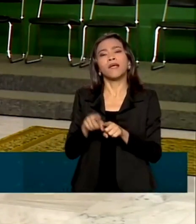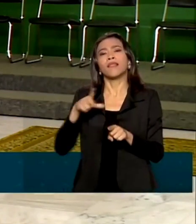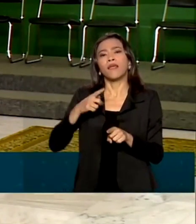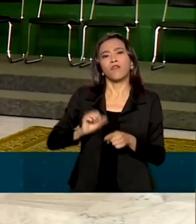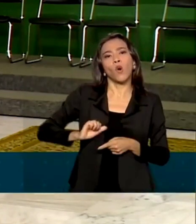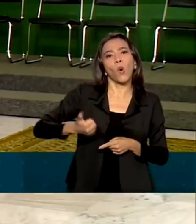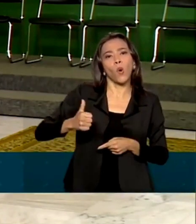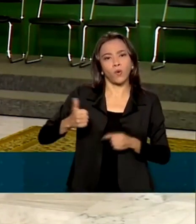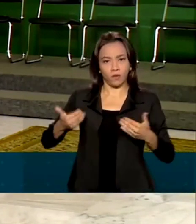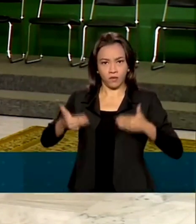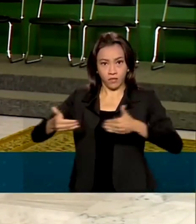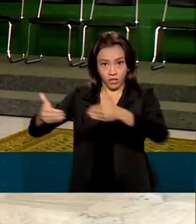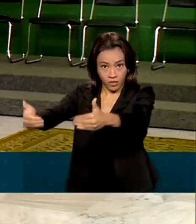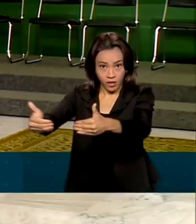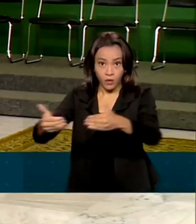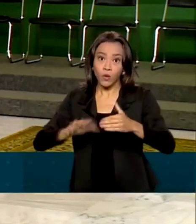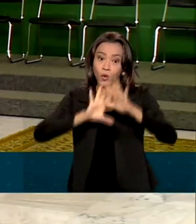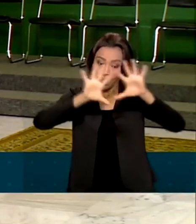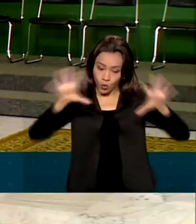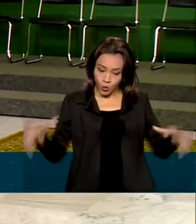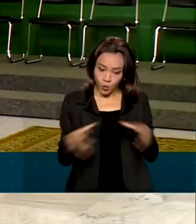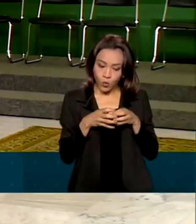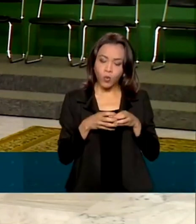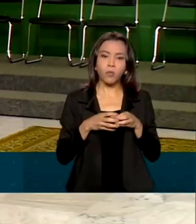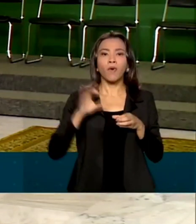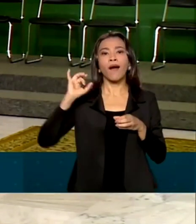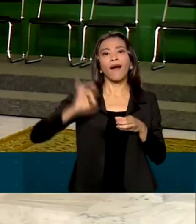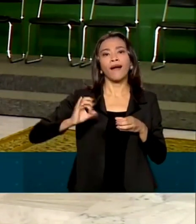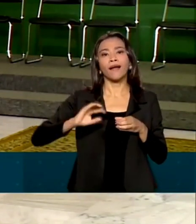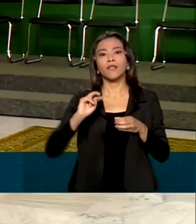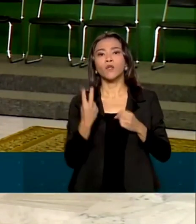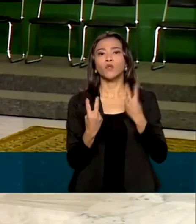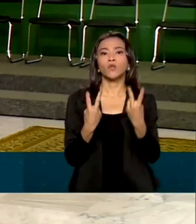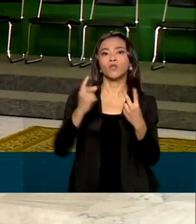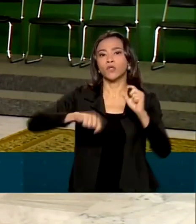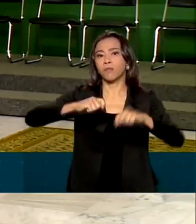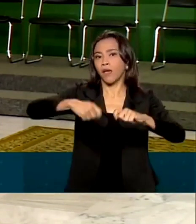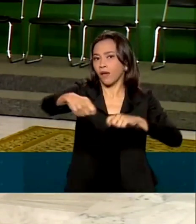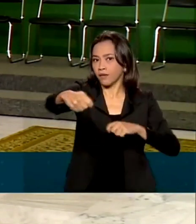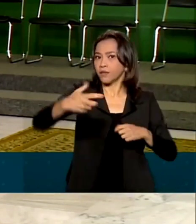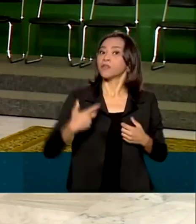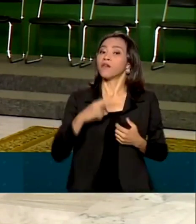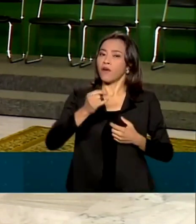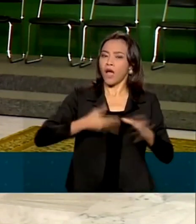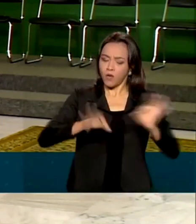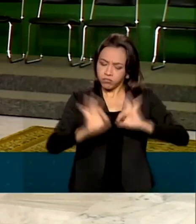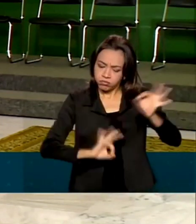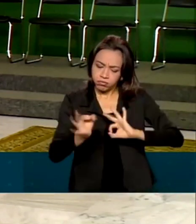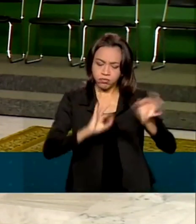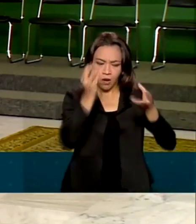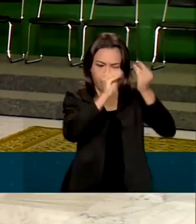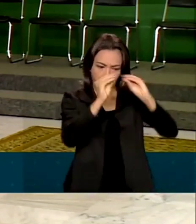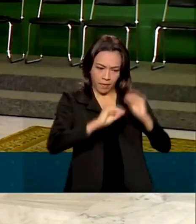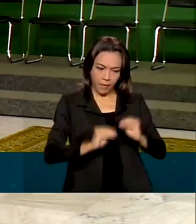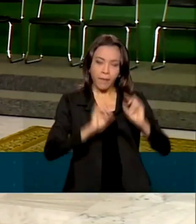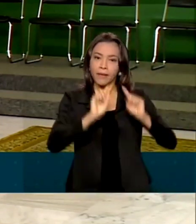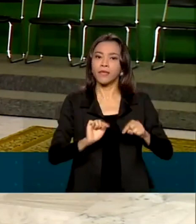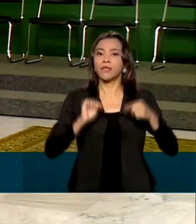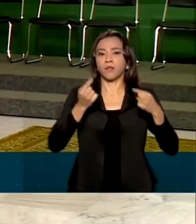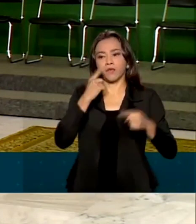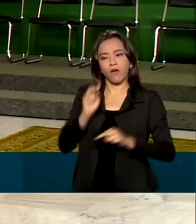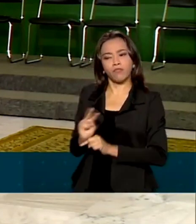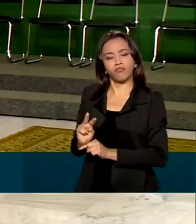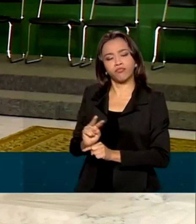11 ministérios. O grupo, que deve se reunir a cada dois meses, vai ajudar no planejamento, execução e monitoramento de